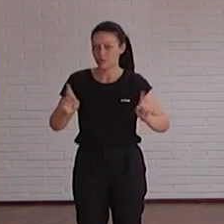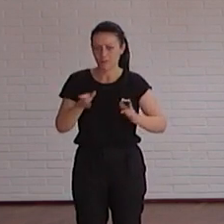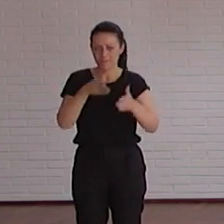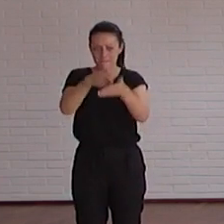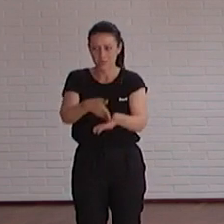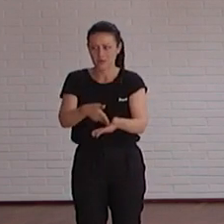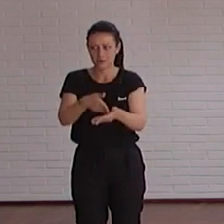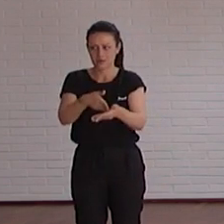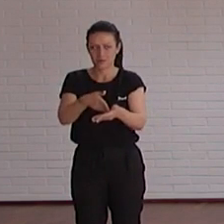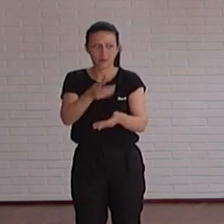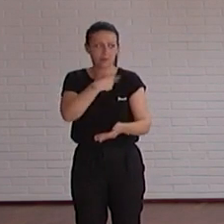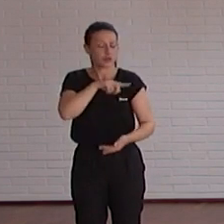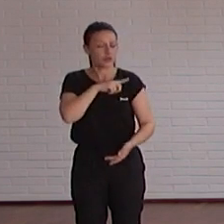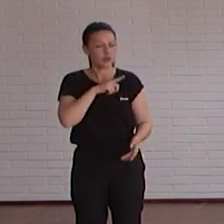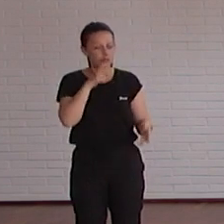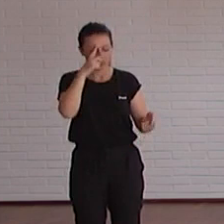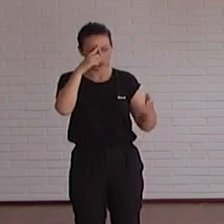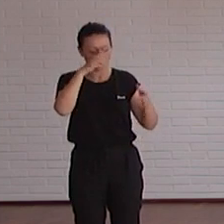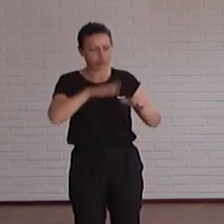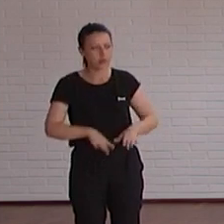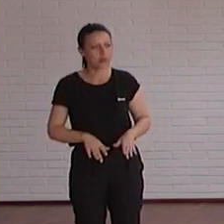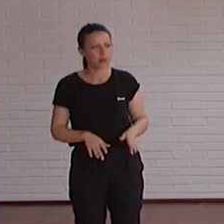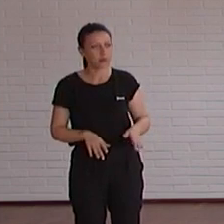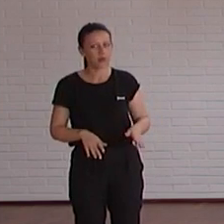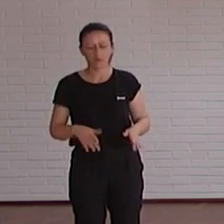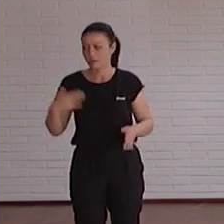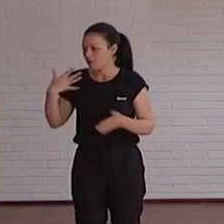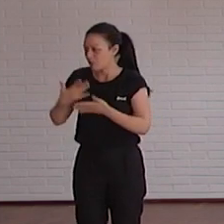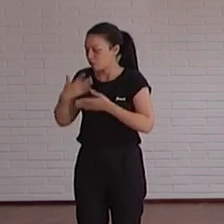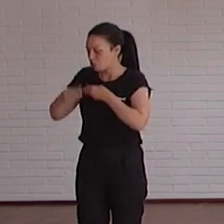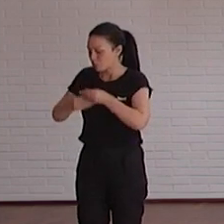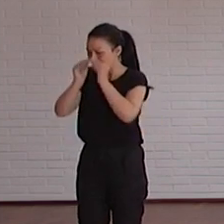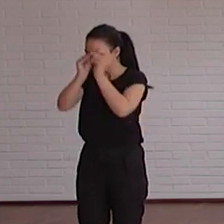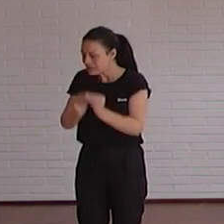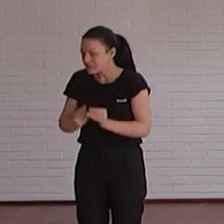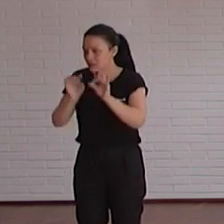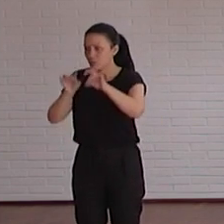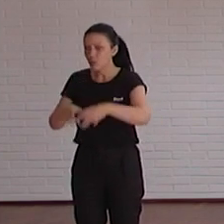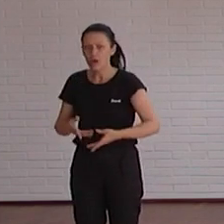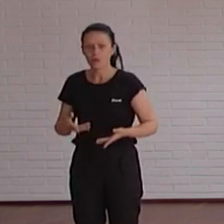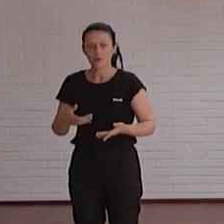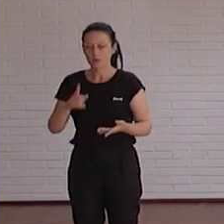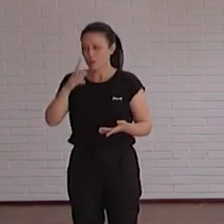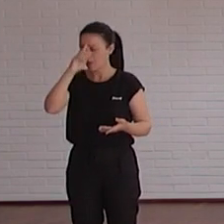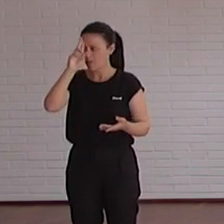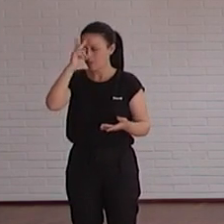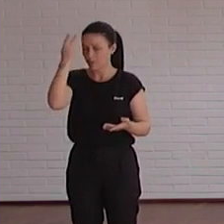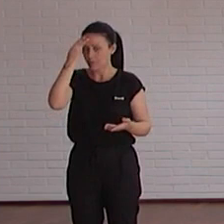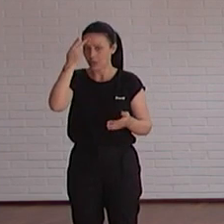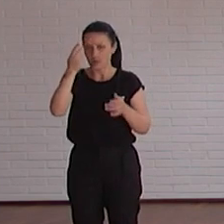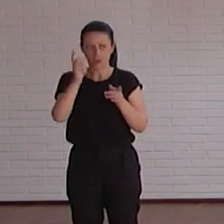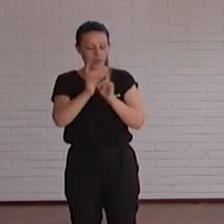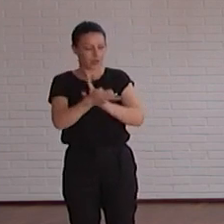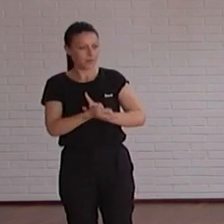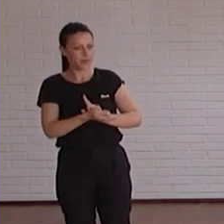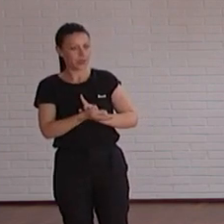claro para Iván y para mí se nos acabó el mundo porque claro todo lo teníamos hecho así entonces tuvimos que cambiar todo nuestro chip de que no se trabaja sino que se